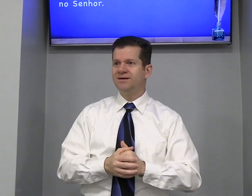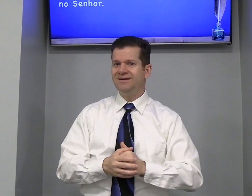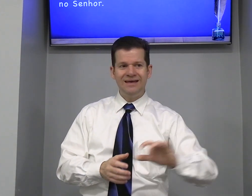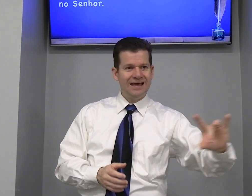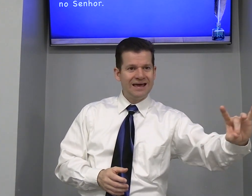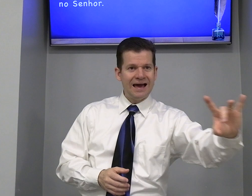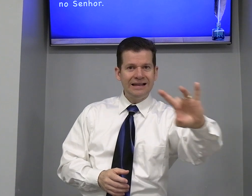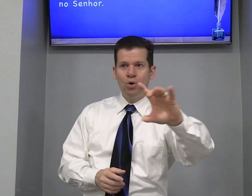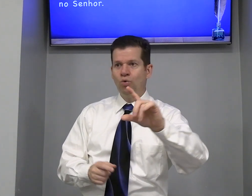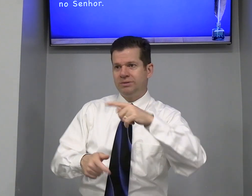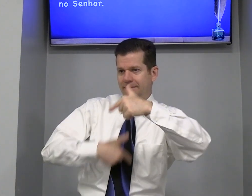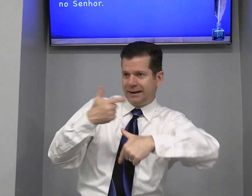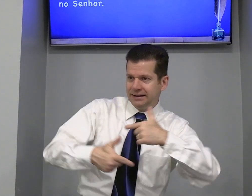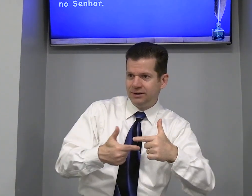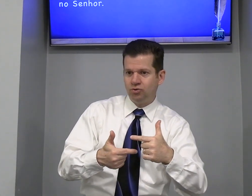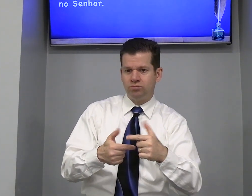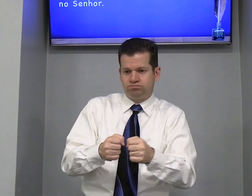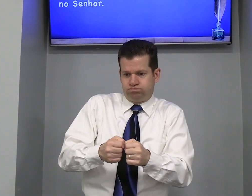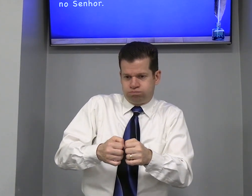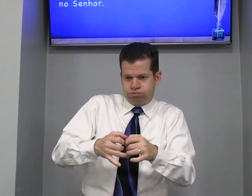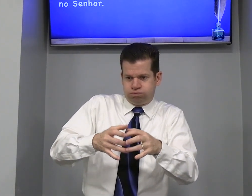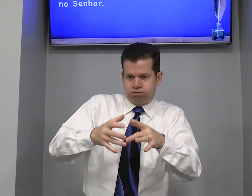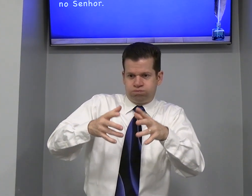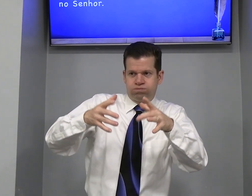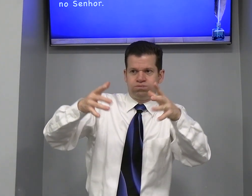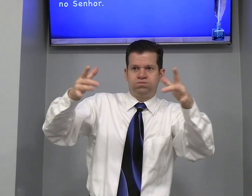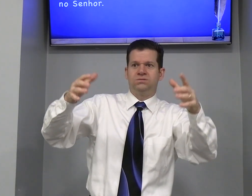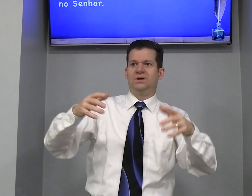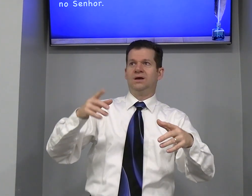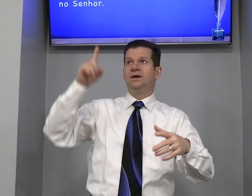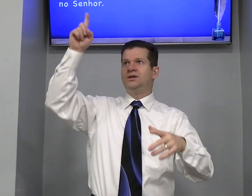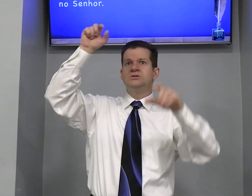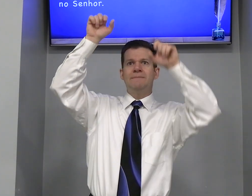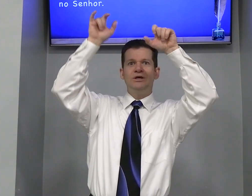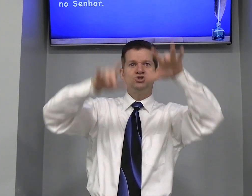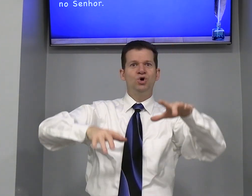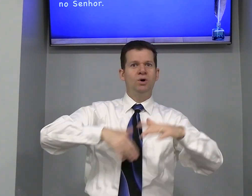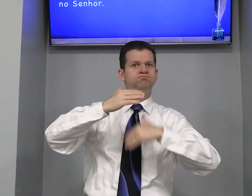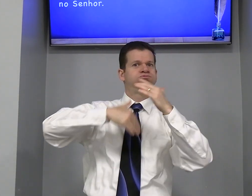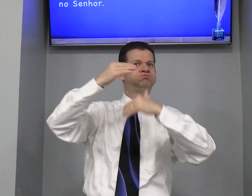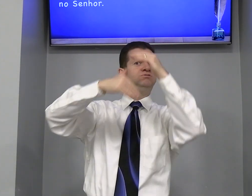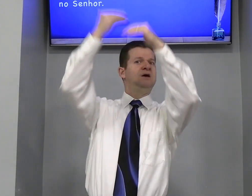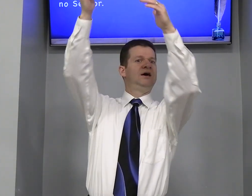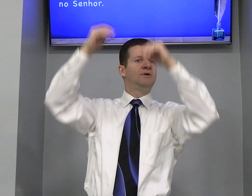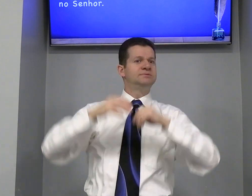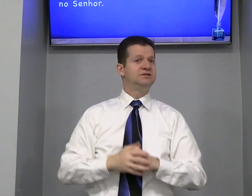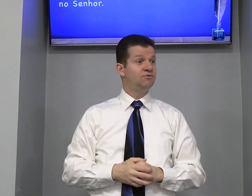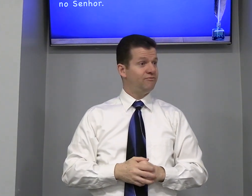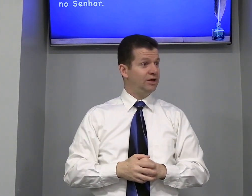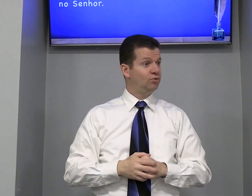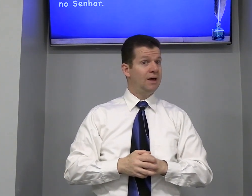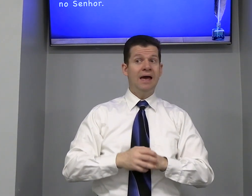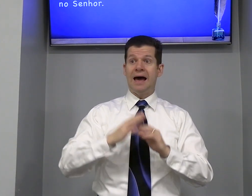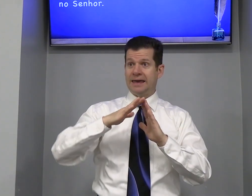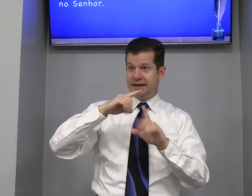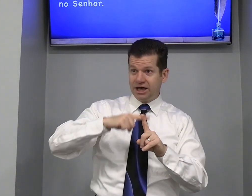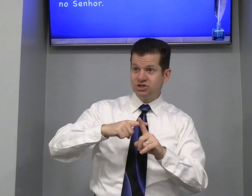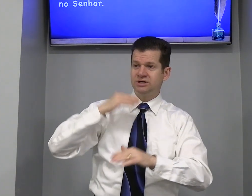Cada um Trabalhando E Deus Abençoe Desenvolvendo A igreja